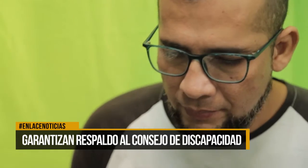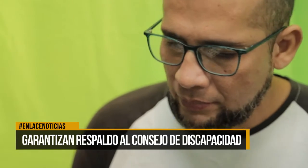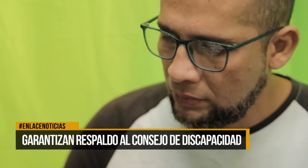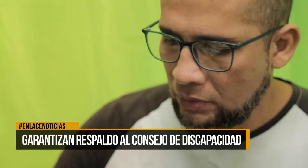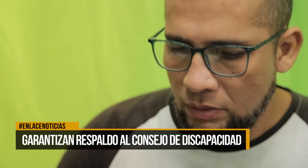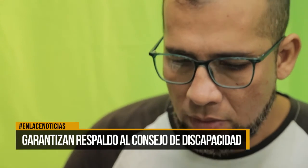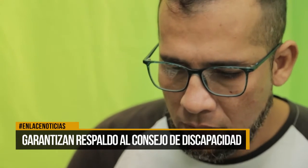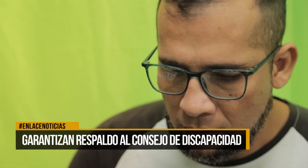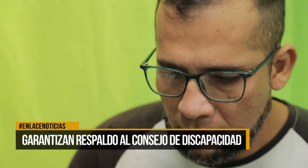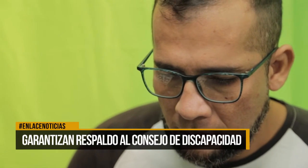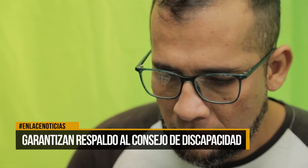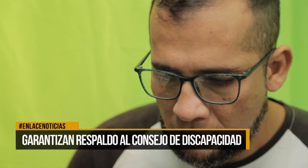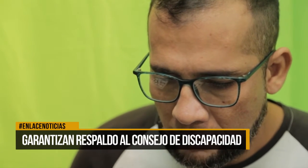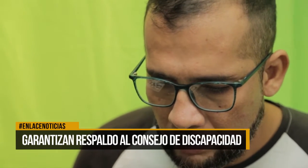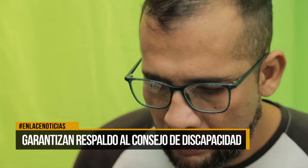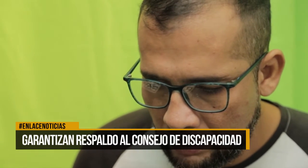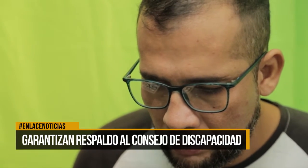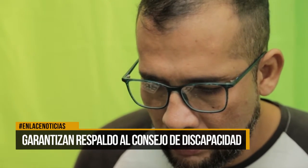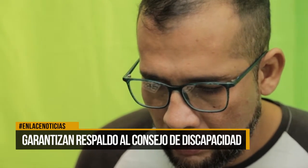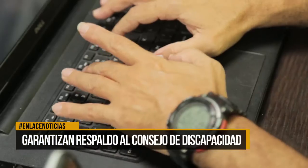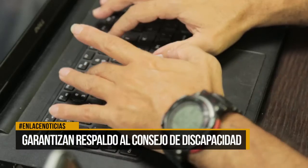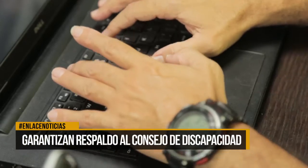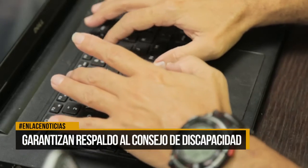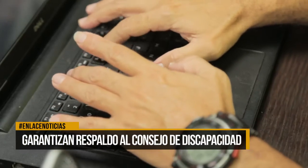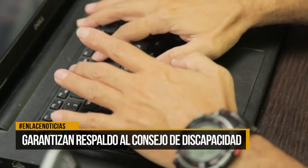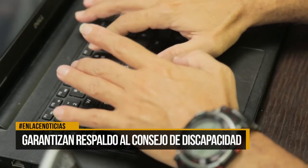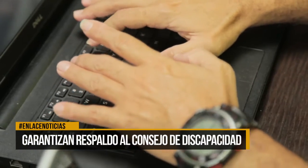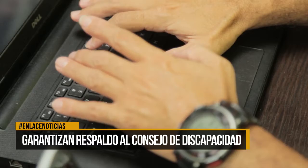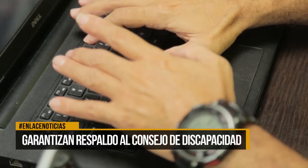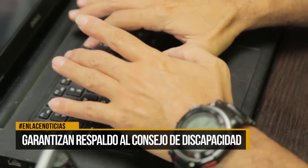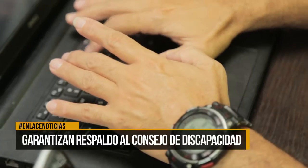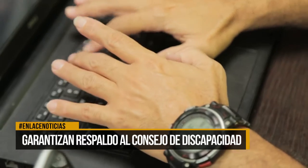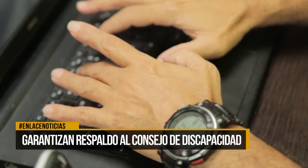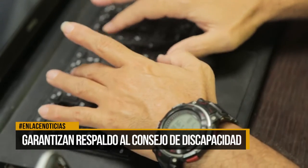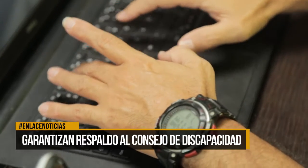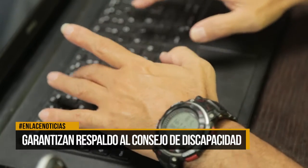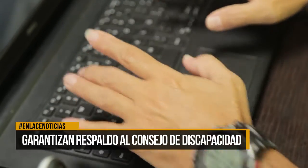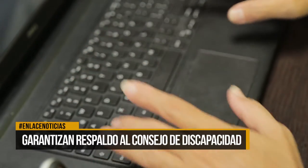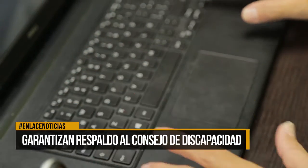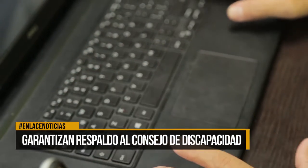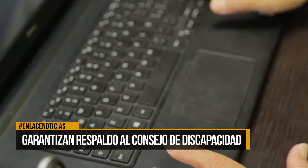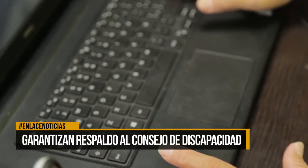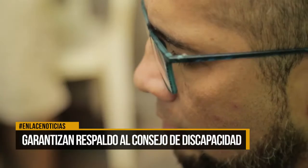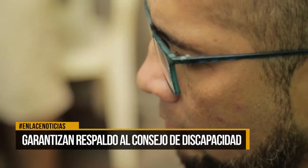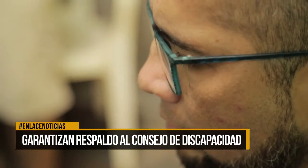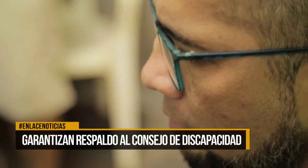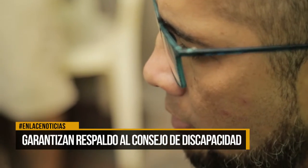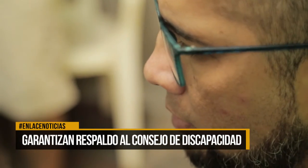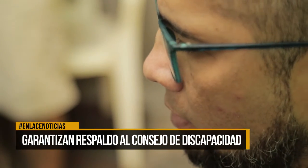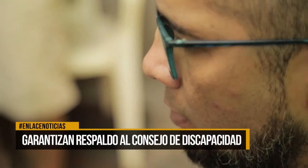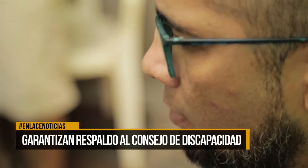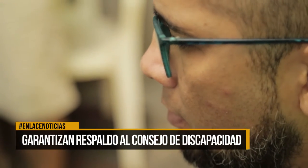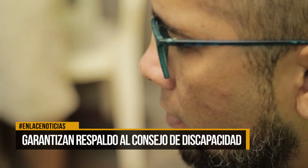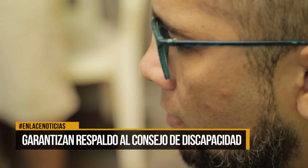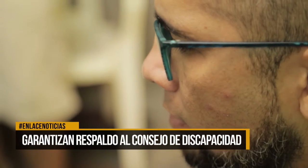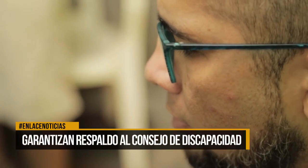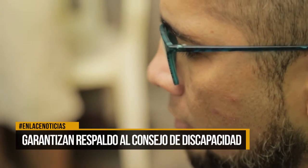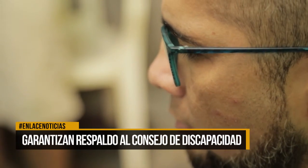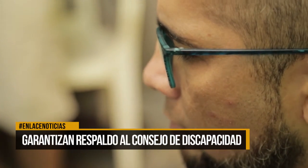funcionarios y que él va a estar atento ahí ante eso. Sabemos de que existen muchas personas sordas en Barranca Bermeja y